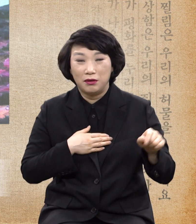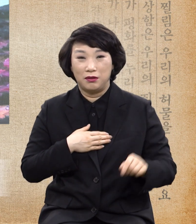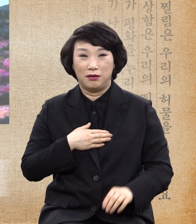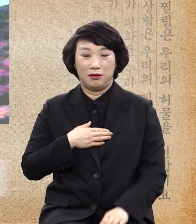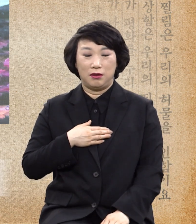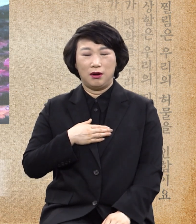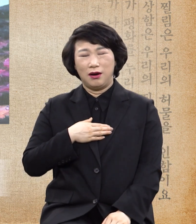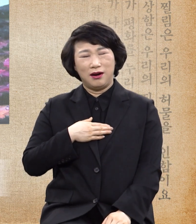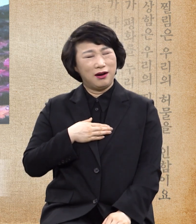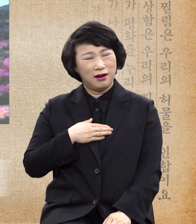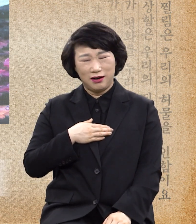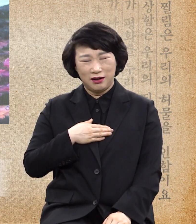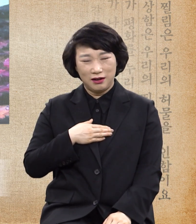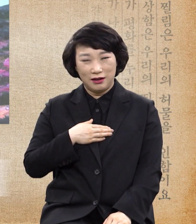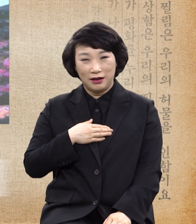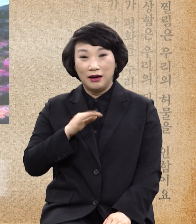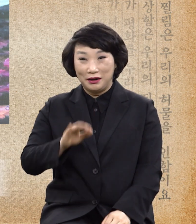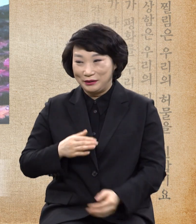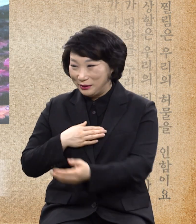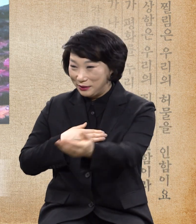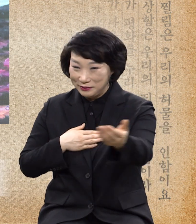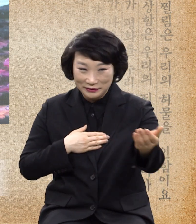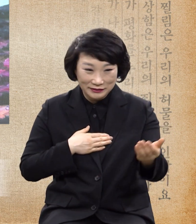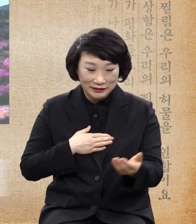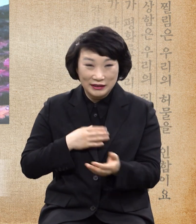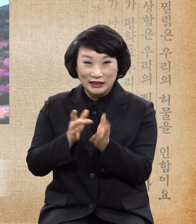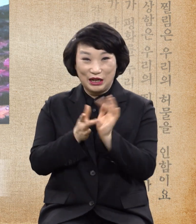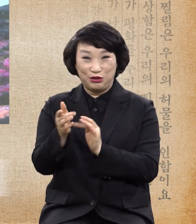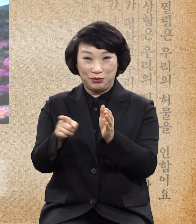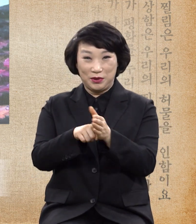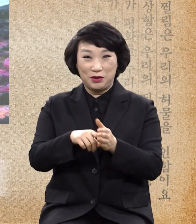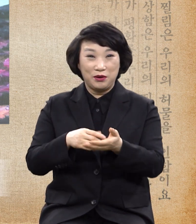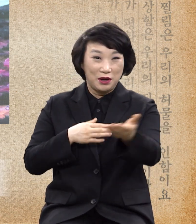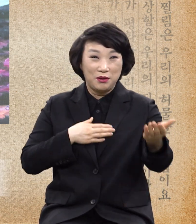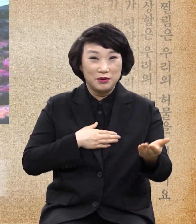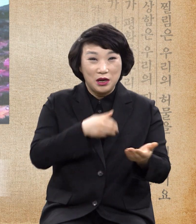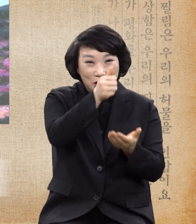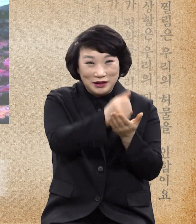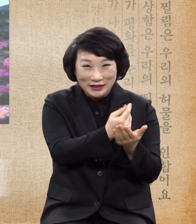참 여러분 예수 믿고 죄에서 자유한 거 감사